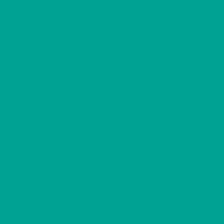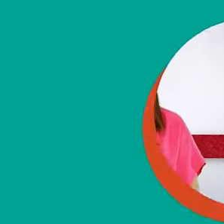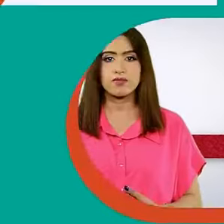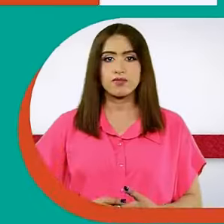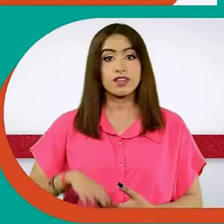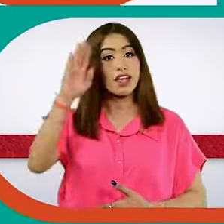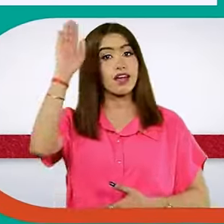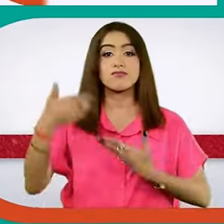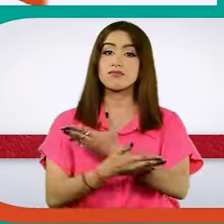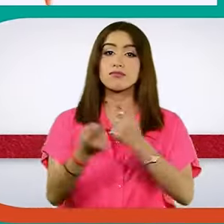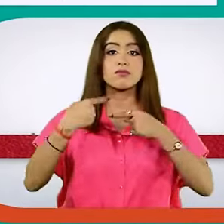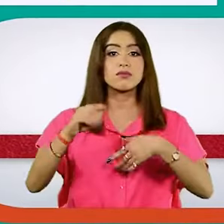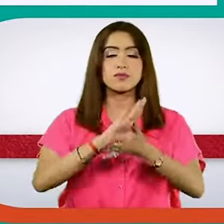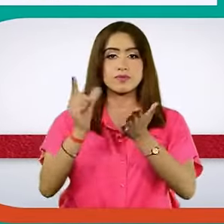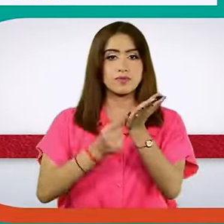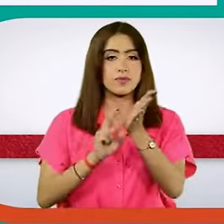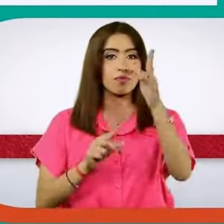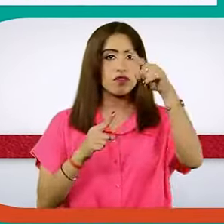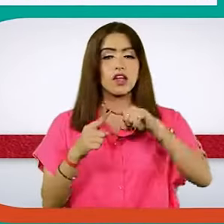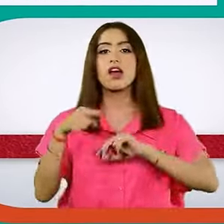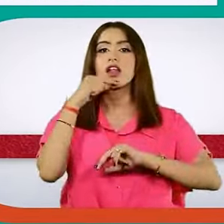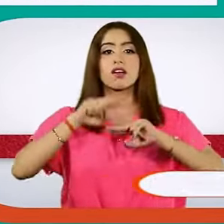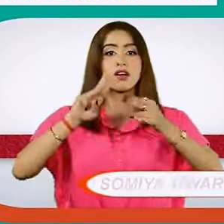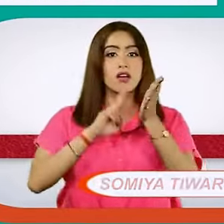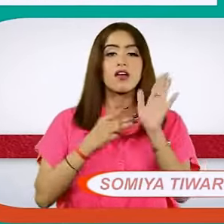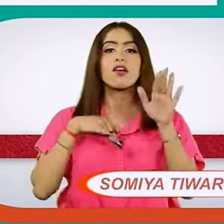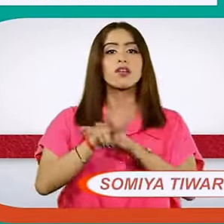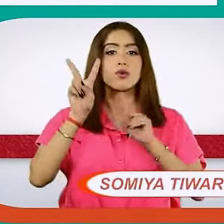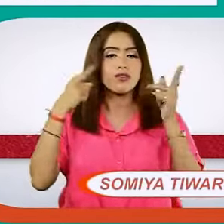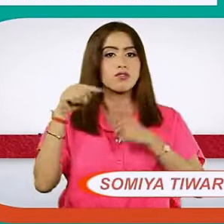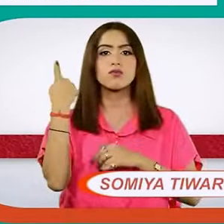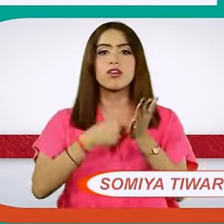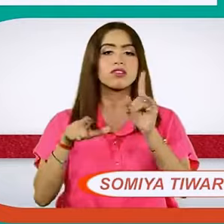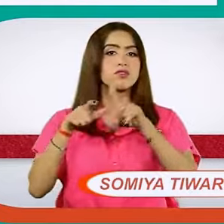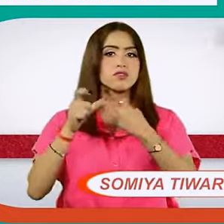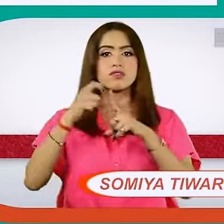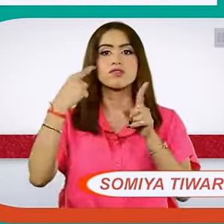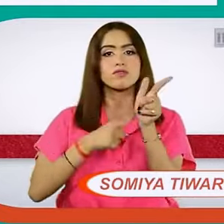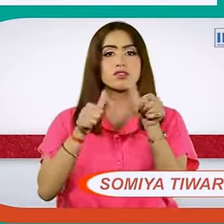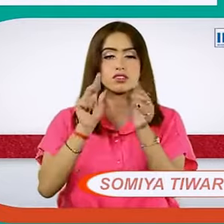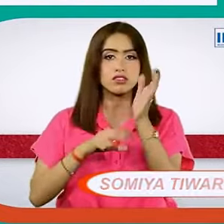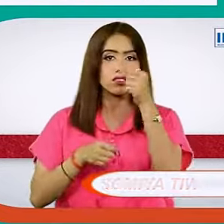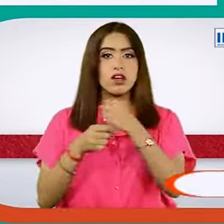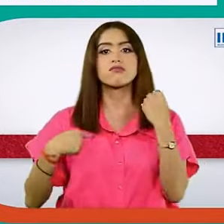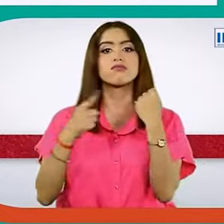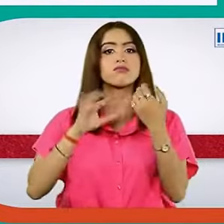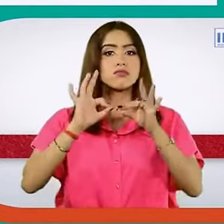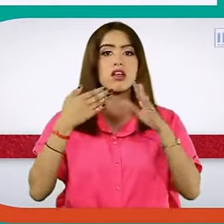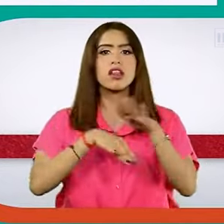हाई व्रीवान डेली हांटन रेड़ फेम प्रेसेंट्स वाइट चाहिक। मैं हुआ जुदिवांगना लॉंग विद्वाइको हो सौम्या फ्रम आईरिया सक्षिम। विद्वार को पुषकर सिंग